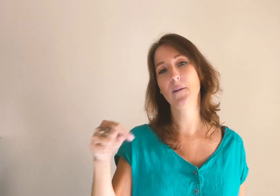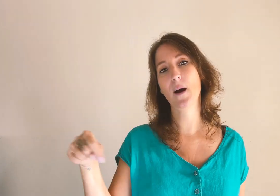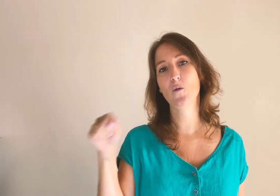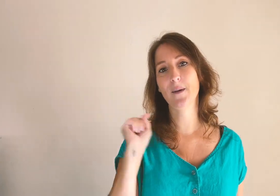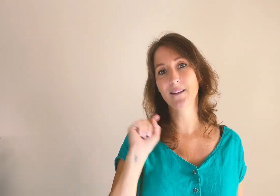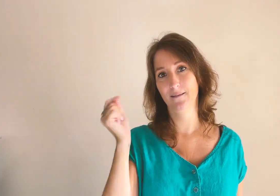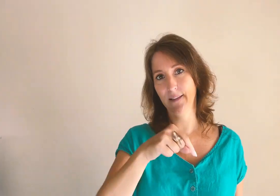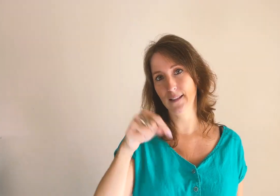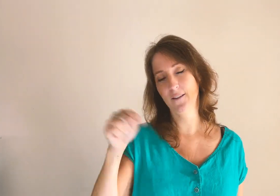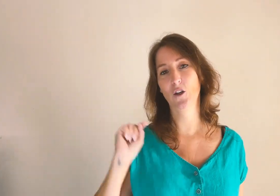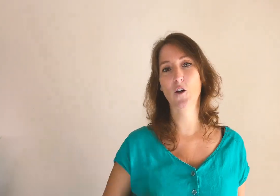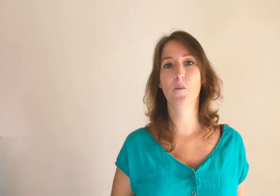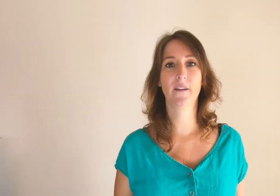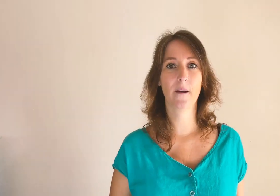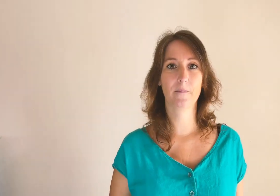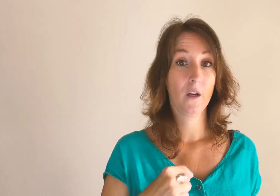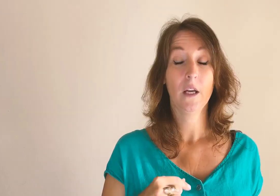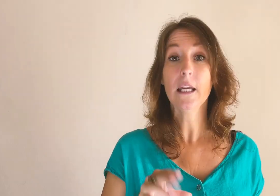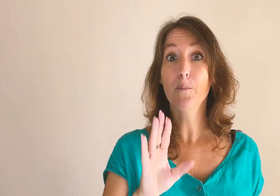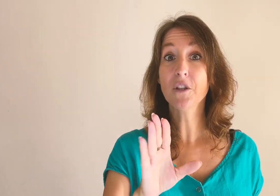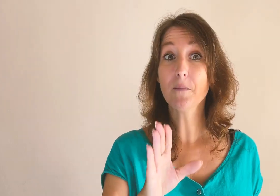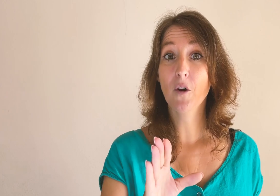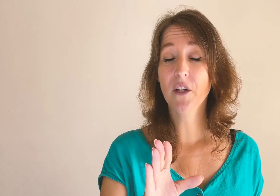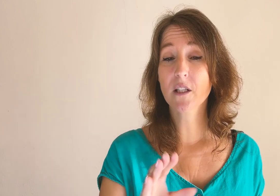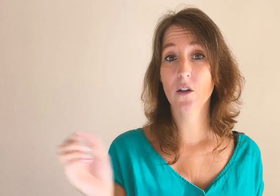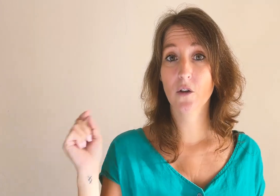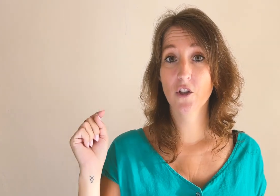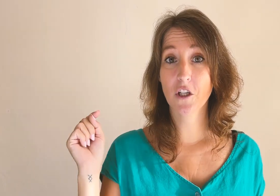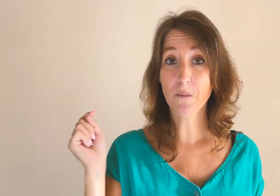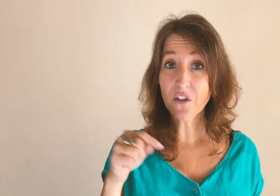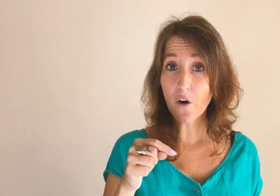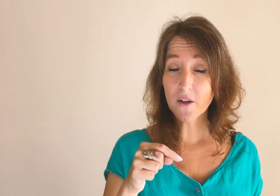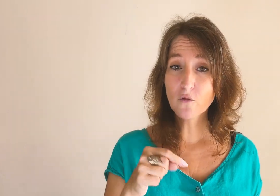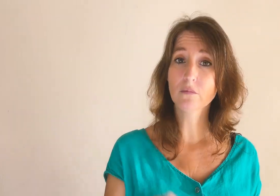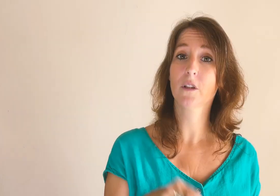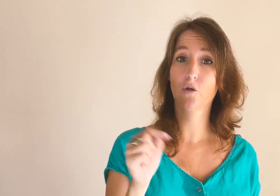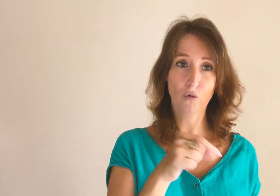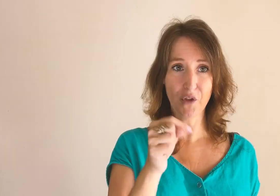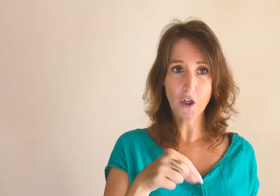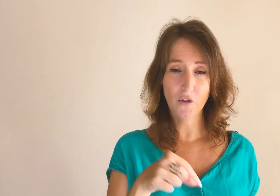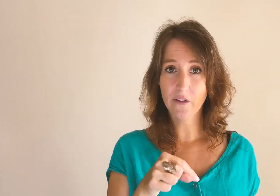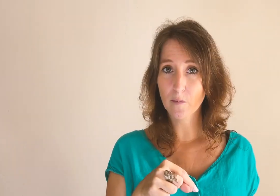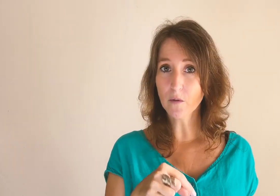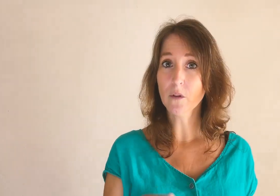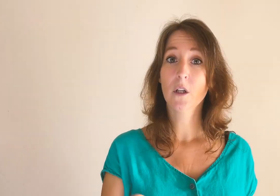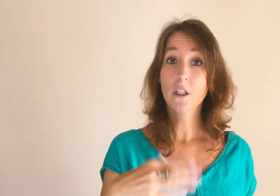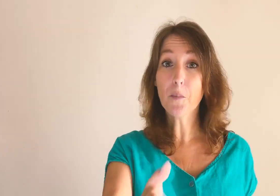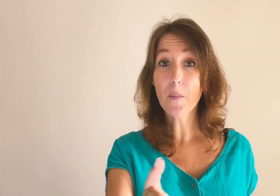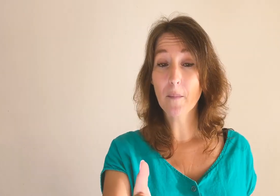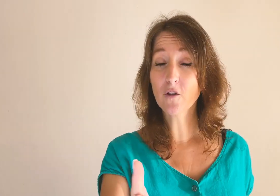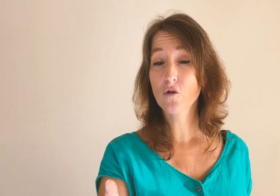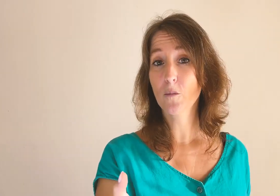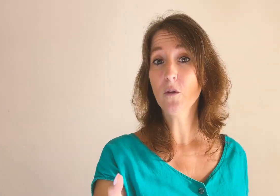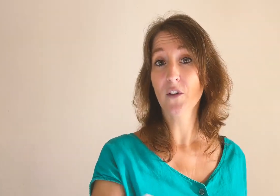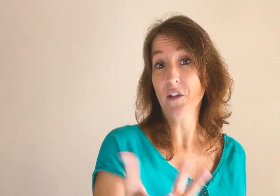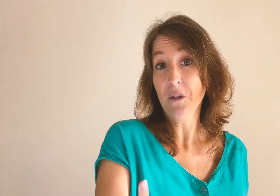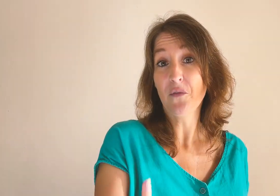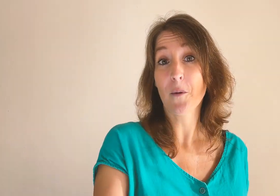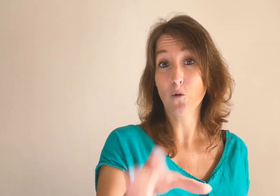pas à me le mettre ici dans les commentaires. Et petite parenthèse, j'ai une mini formation qui se trouve d'ailleurs en description qui peut permettre justement, enfin c'est une mini formation